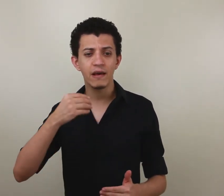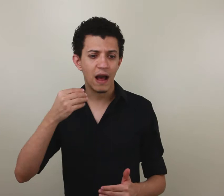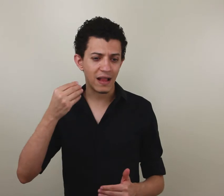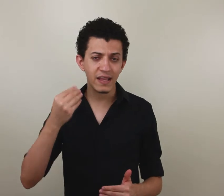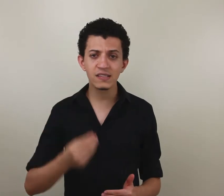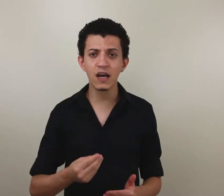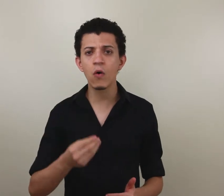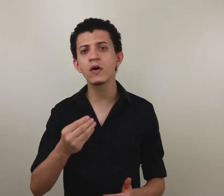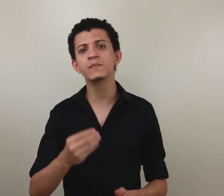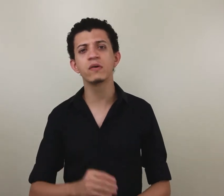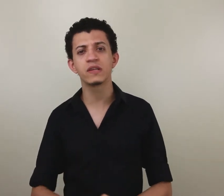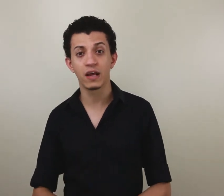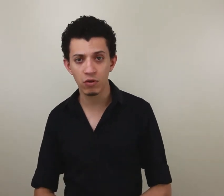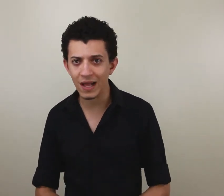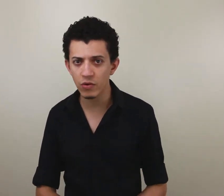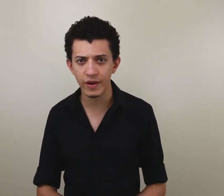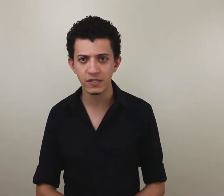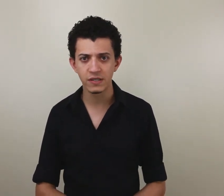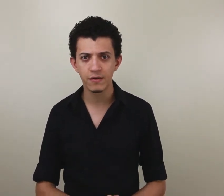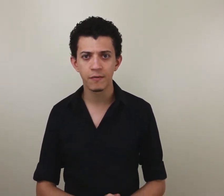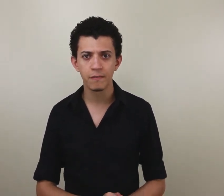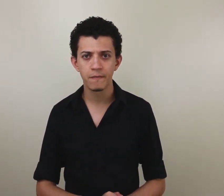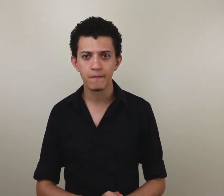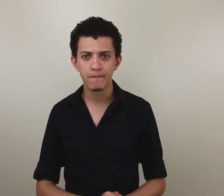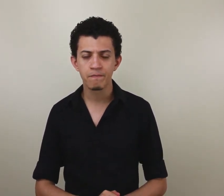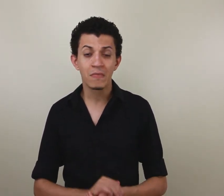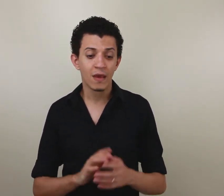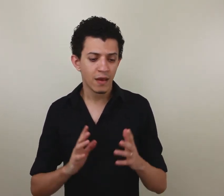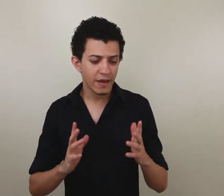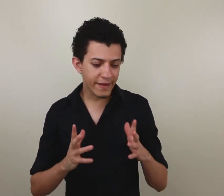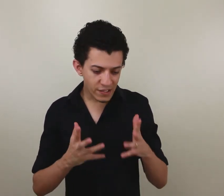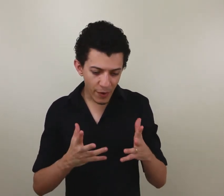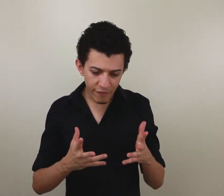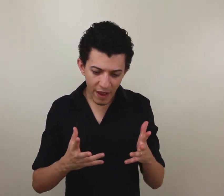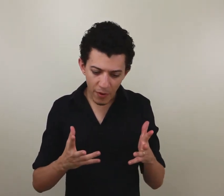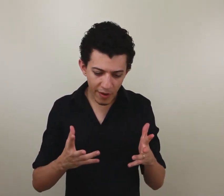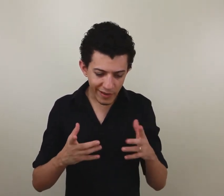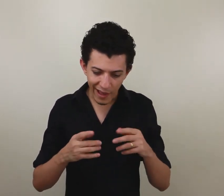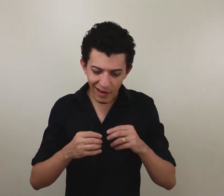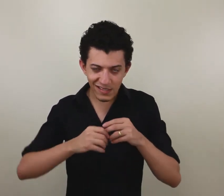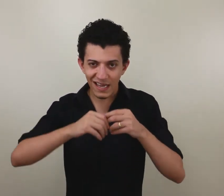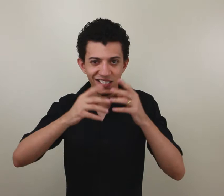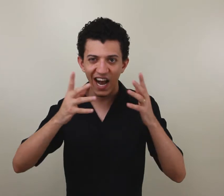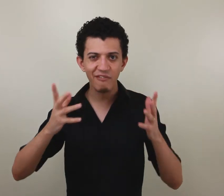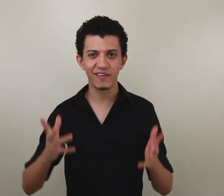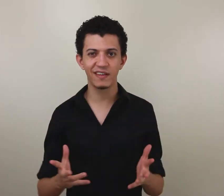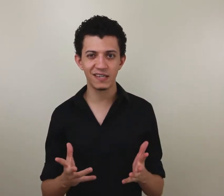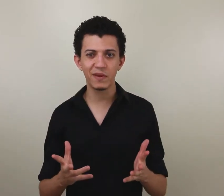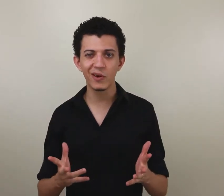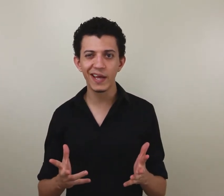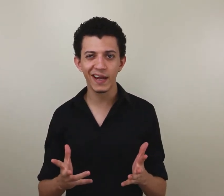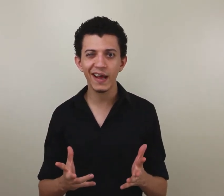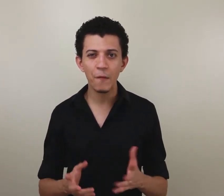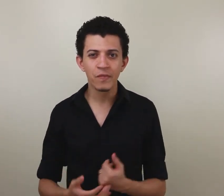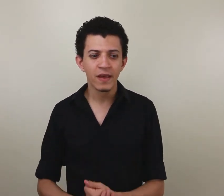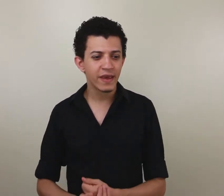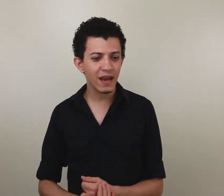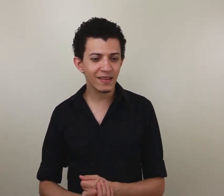atenção aos meus educadores. Nesse provérbio aí tem a chave da sabedoria, né? Que é